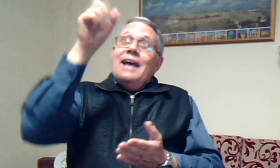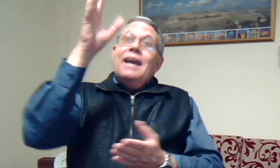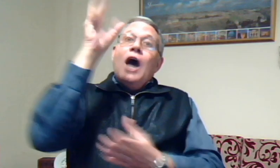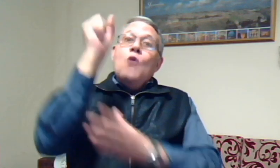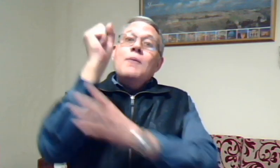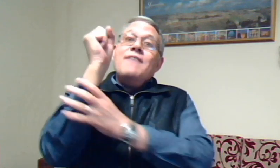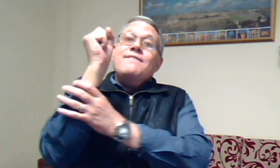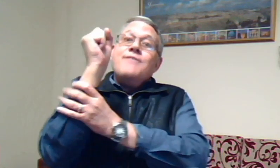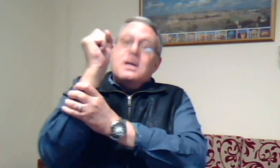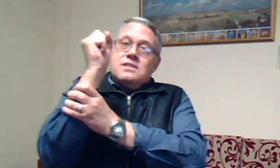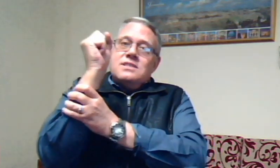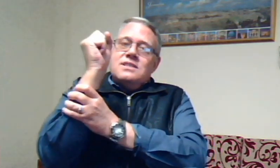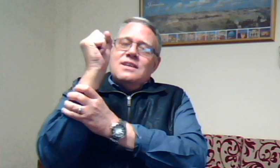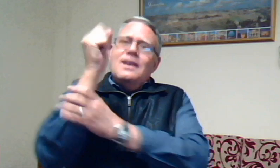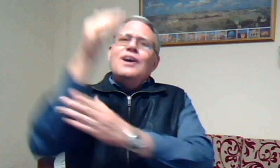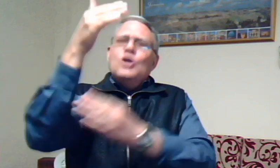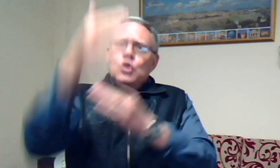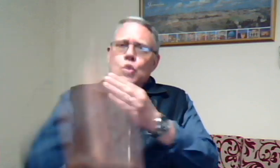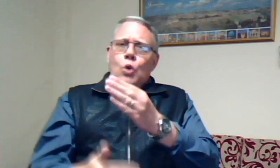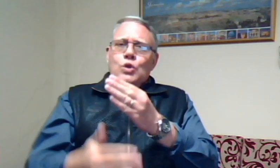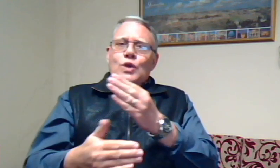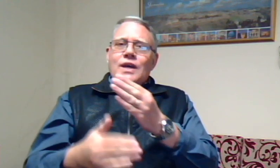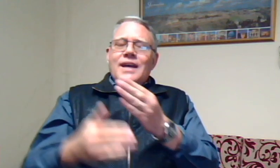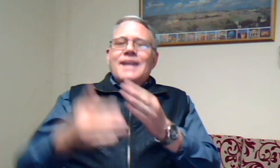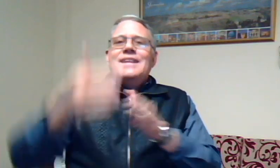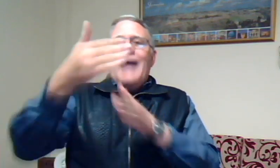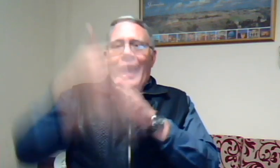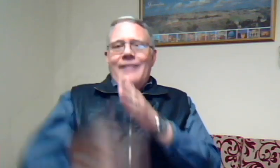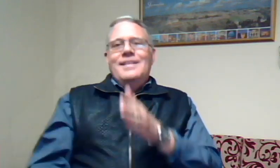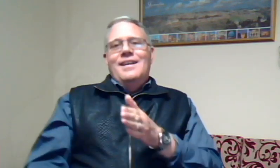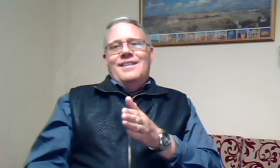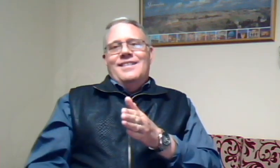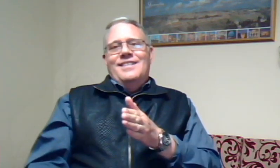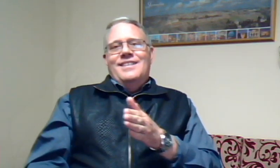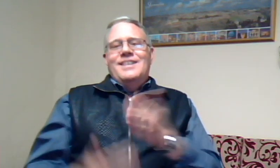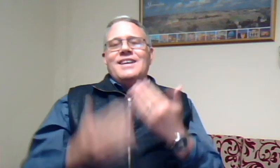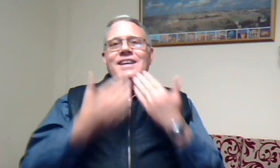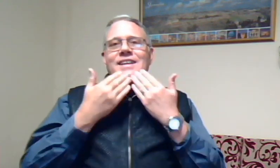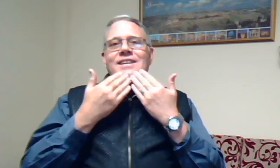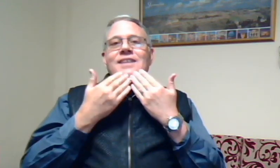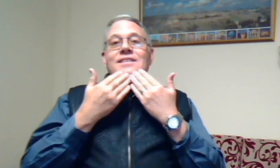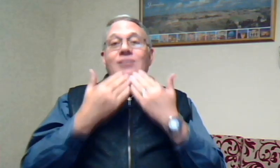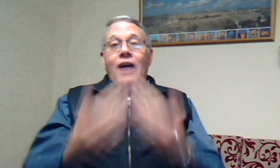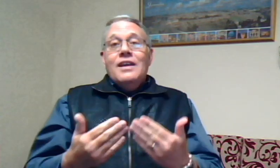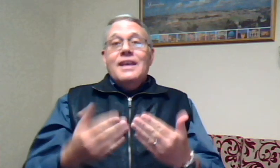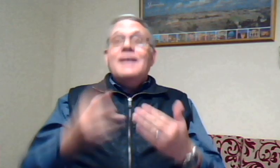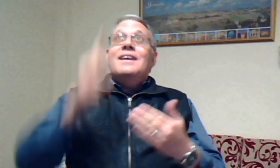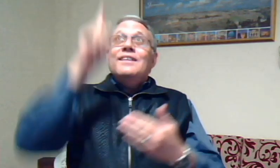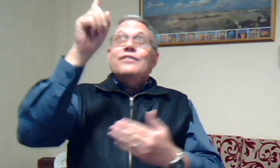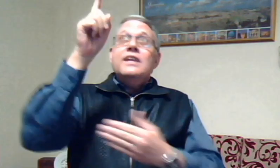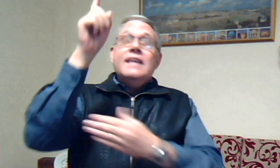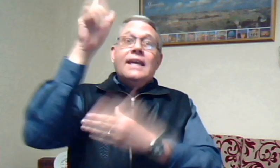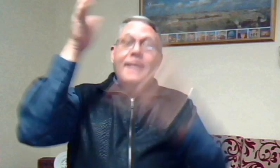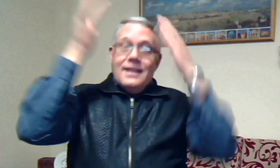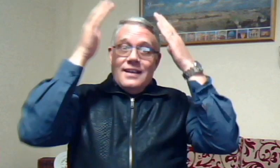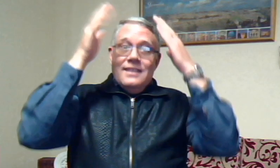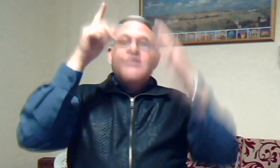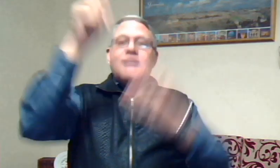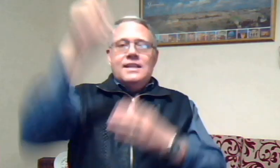hou my vast tot die einde en dankie vir die Heere dat hy